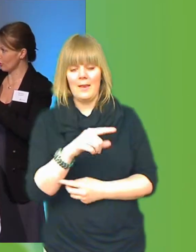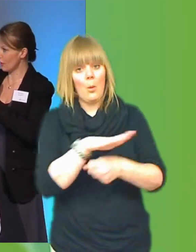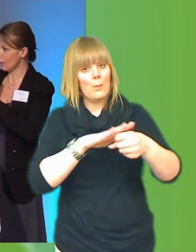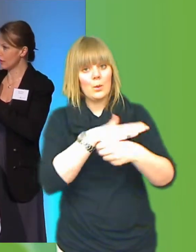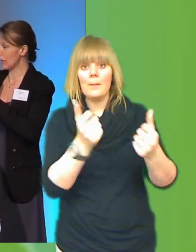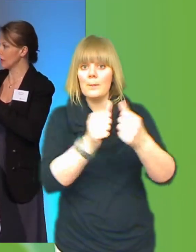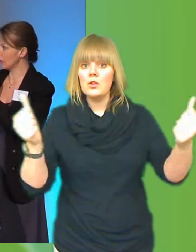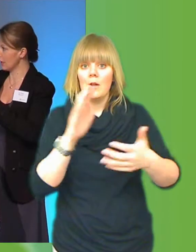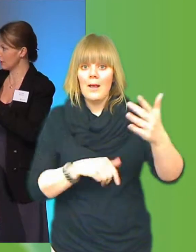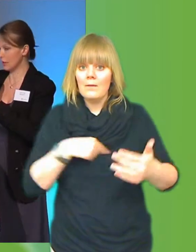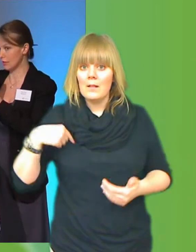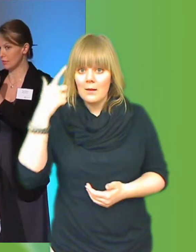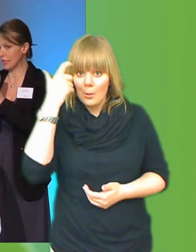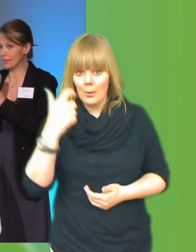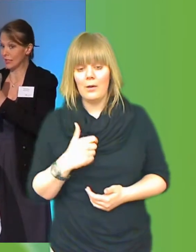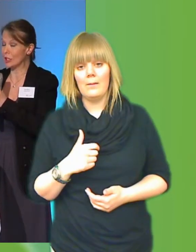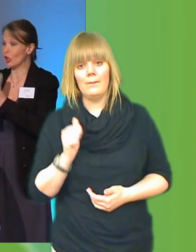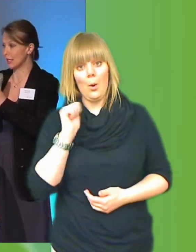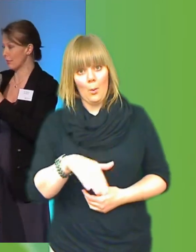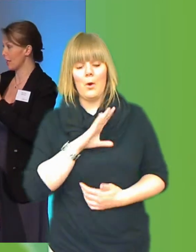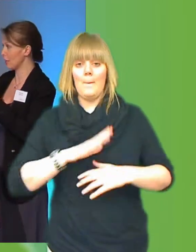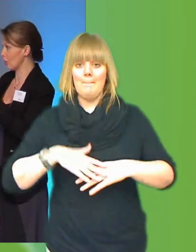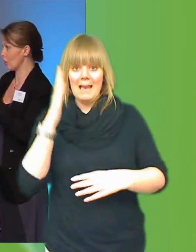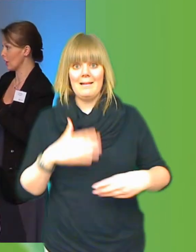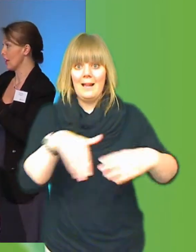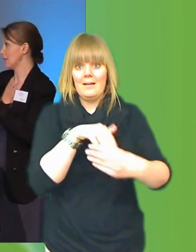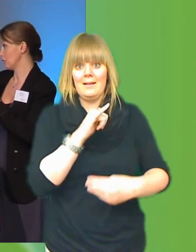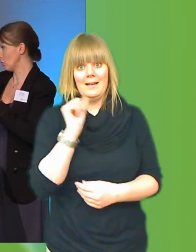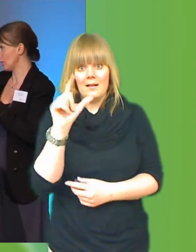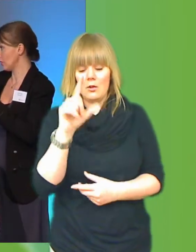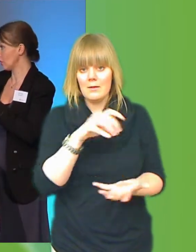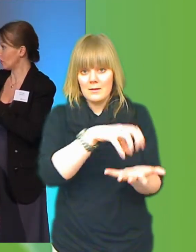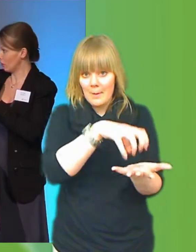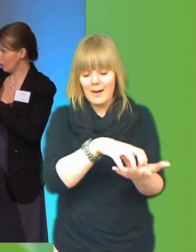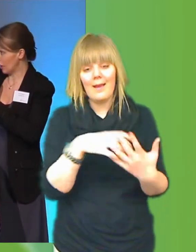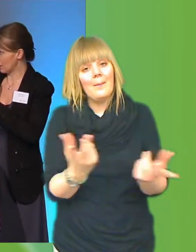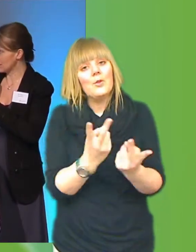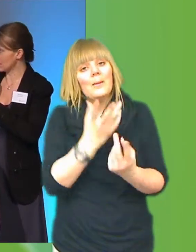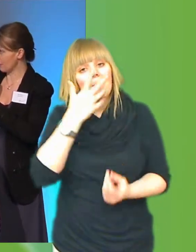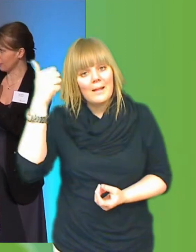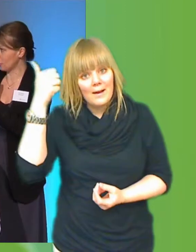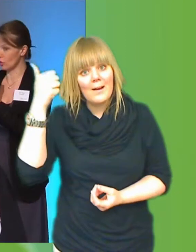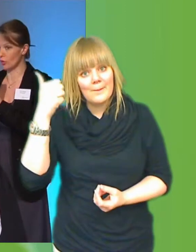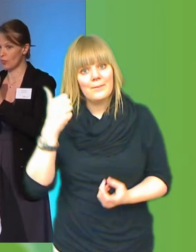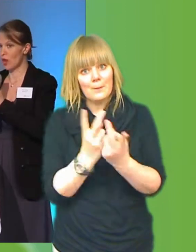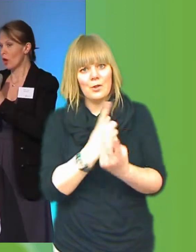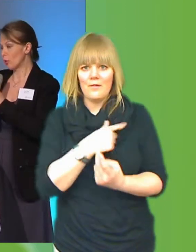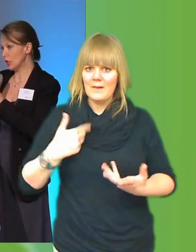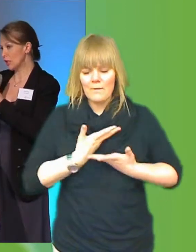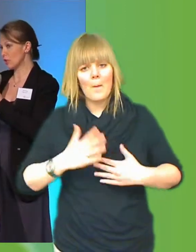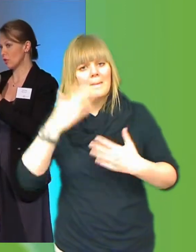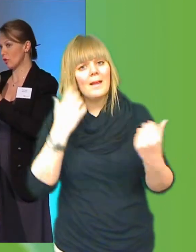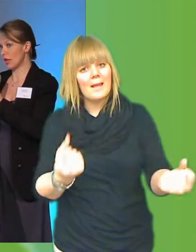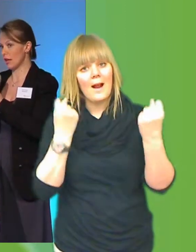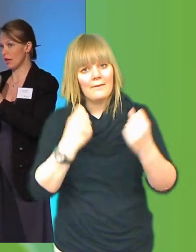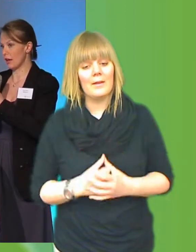högre delaktighet i det digitala samhället vi har, desto bättre. Då har vi mer kraft också. Och